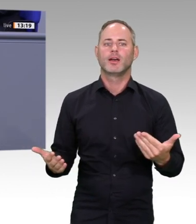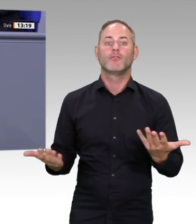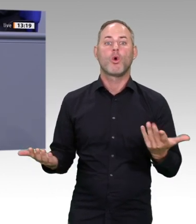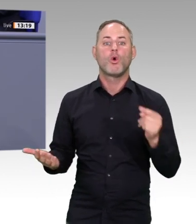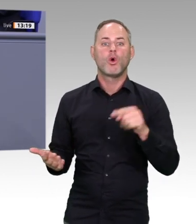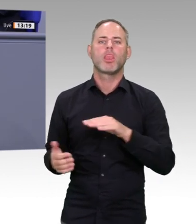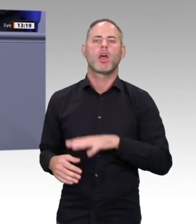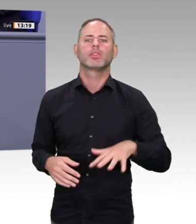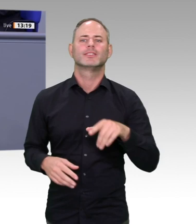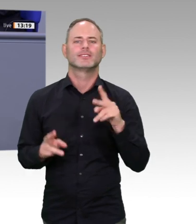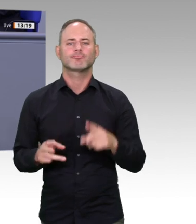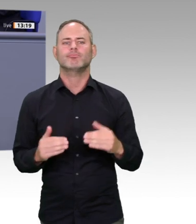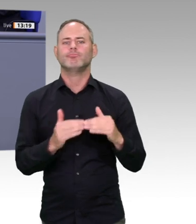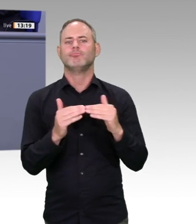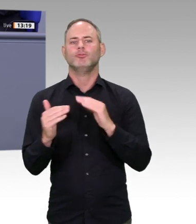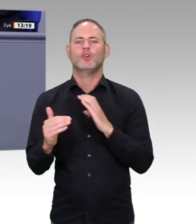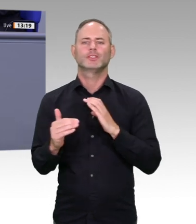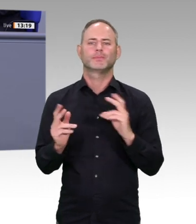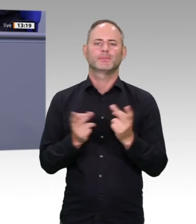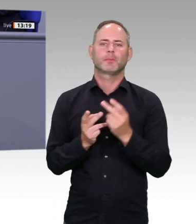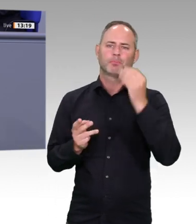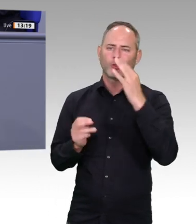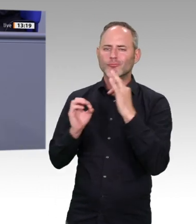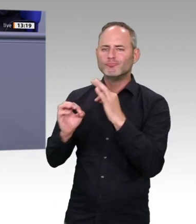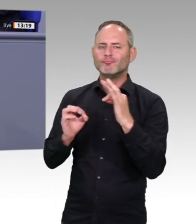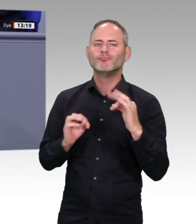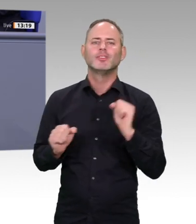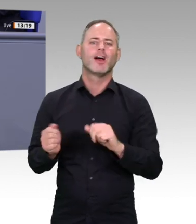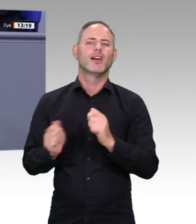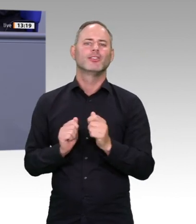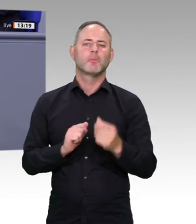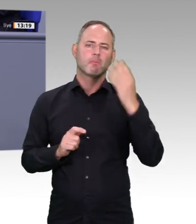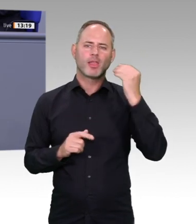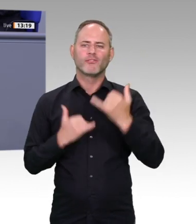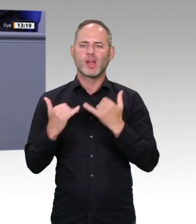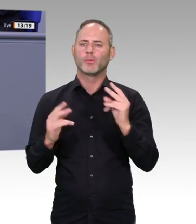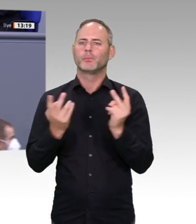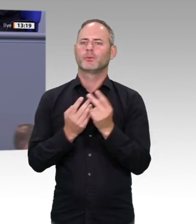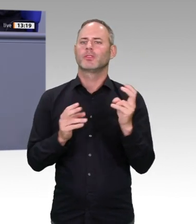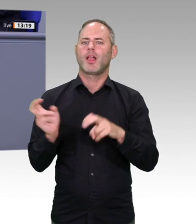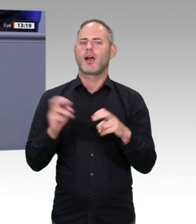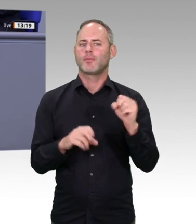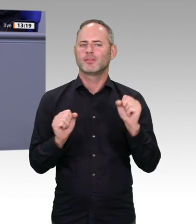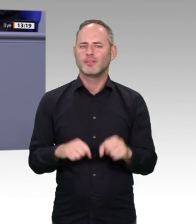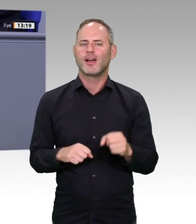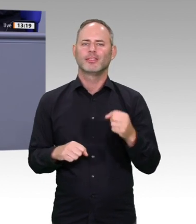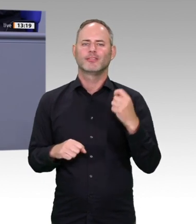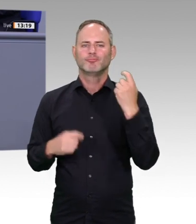Grundschulalter und darüber hinaus. Das ist der eine wichtige Strang. Und wir investieren hier in große